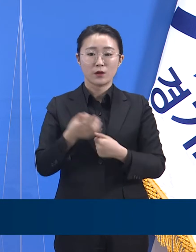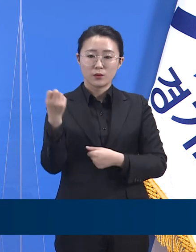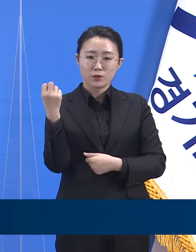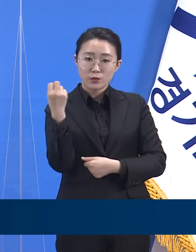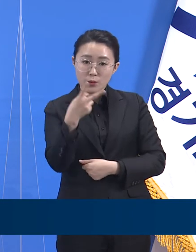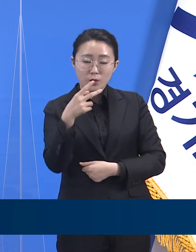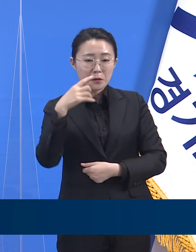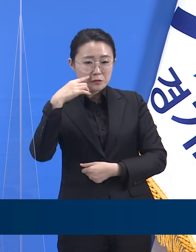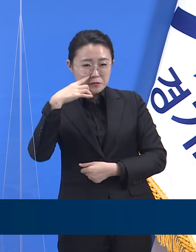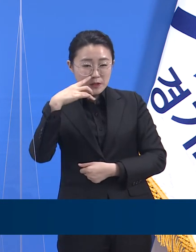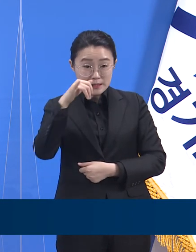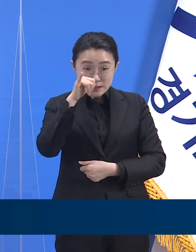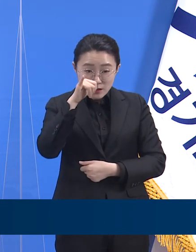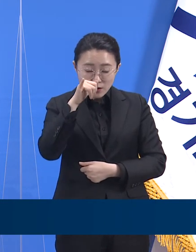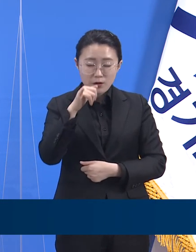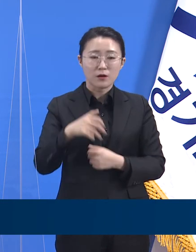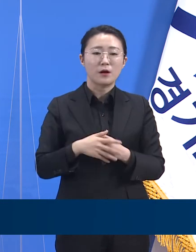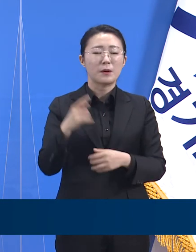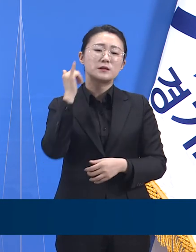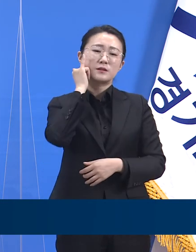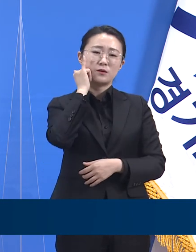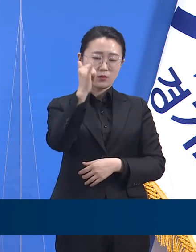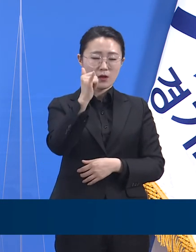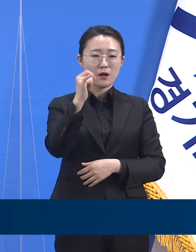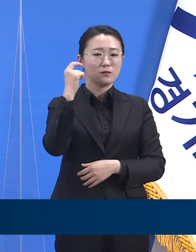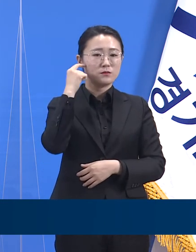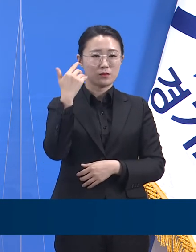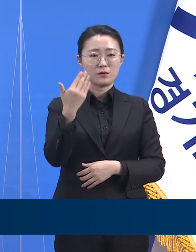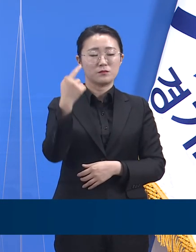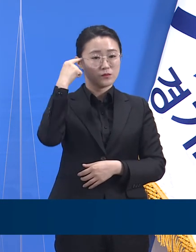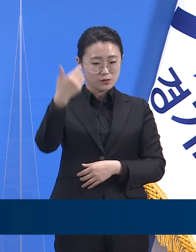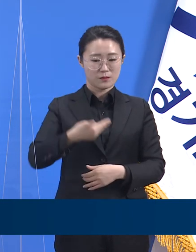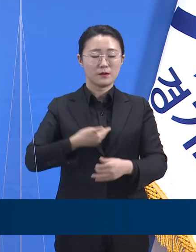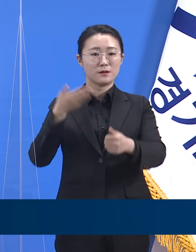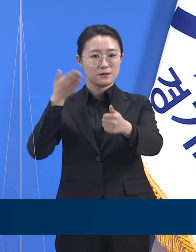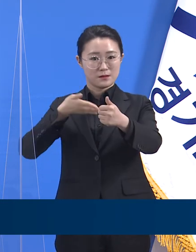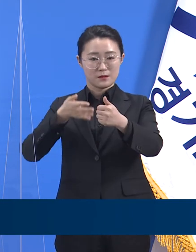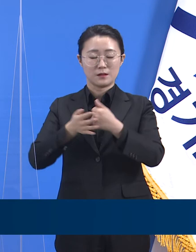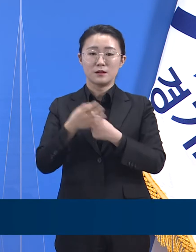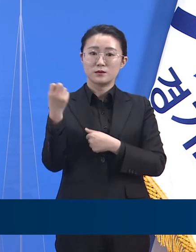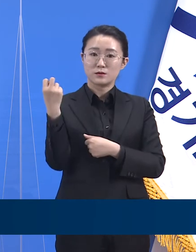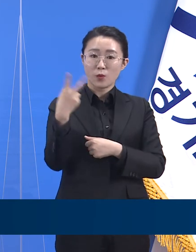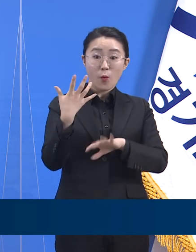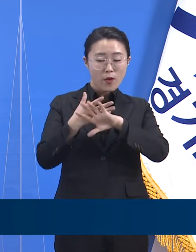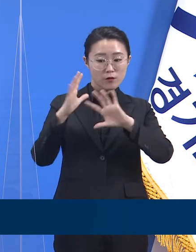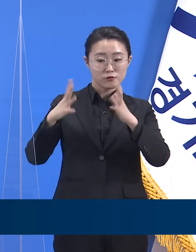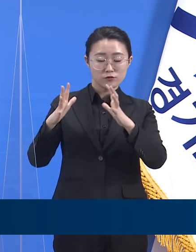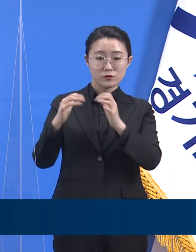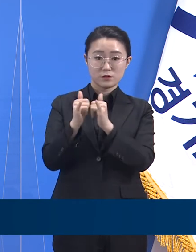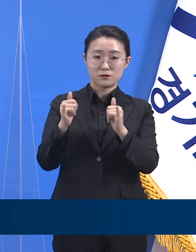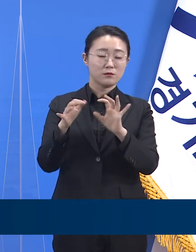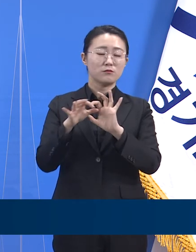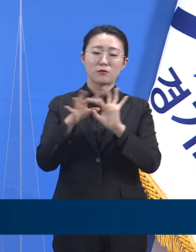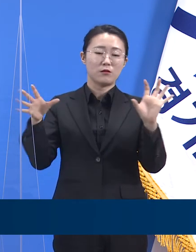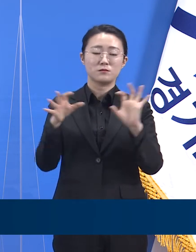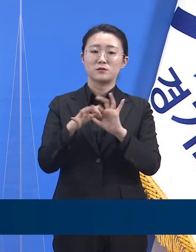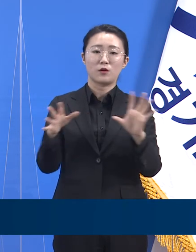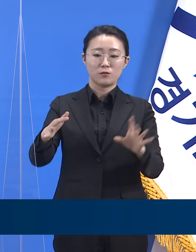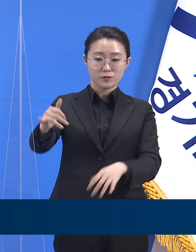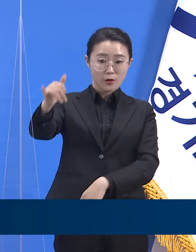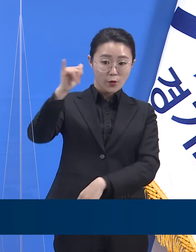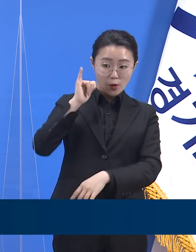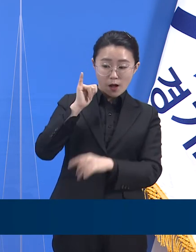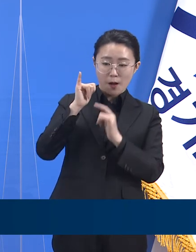상담 받으면 됩니다. 외국인의 경우에도 콜센터로 문의 시 관광공사와의 다자통화를